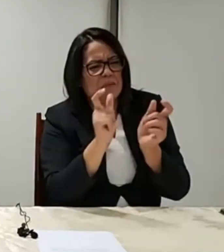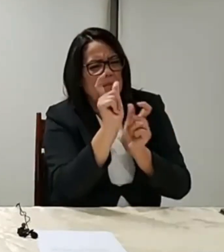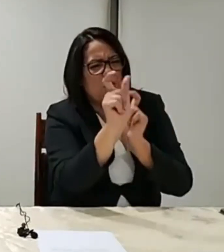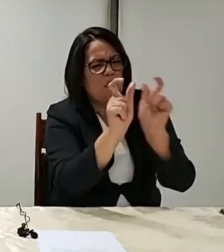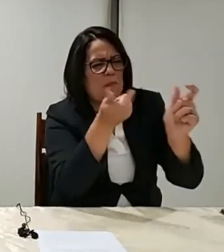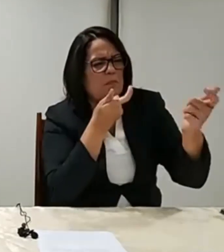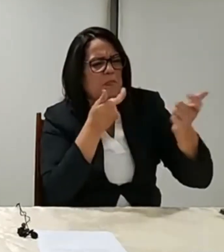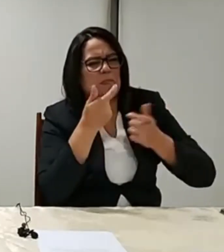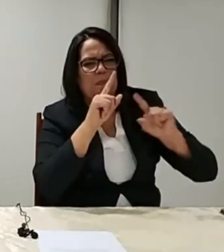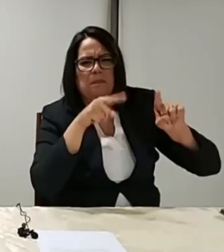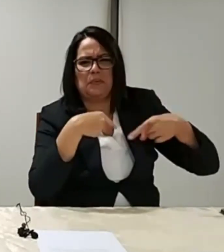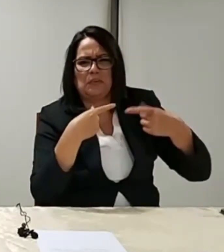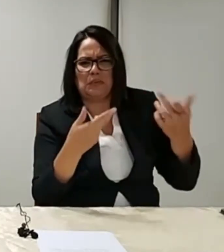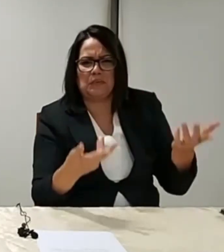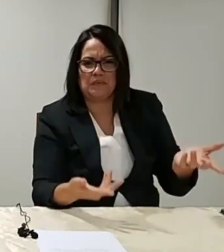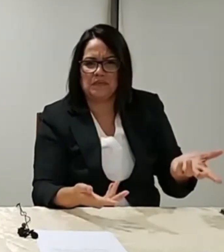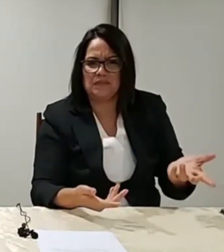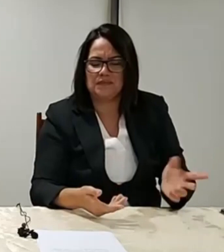a meu respeito.